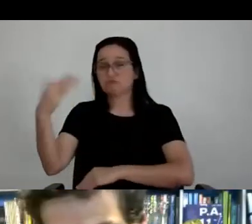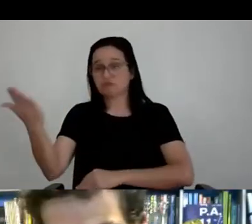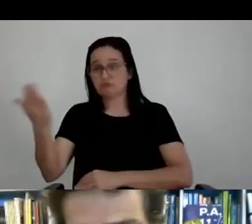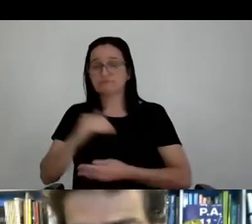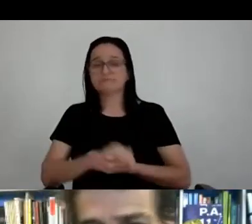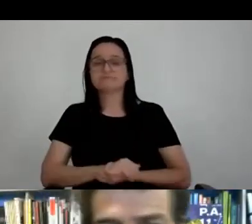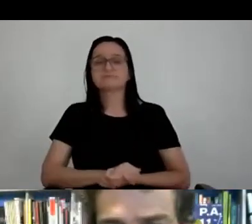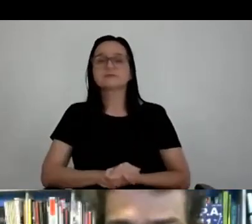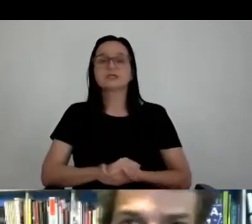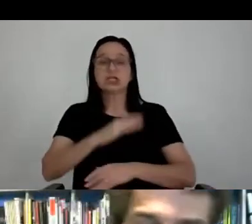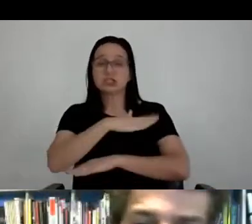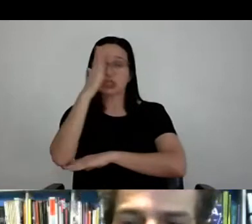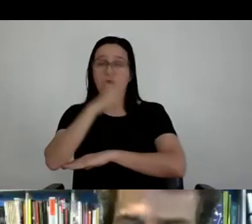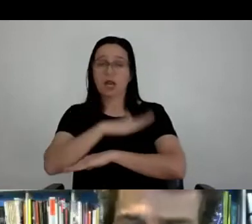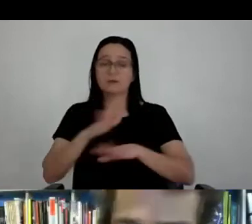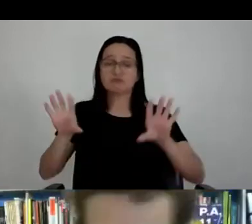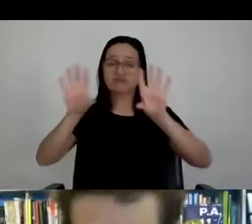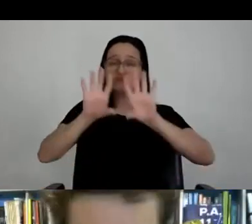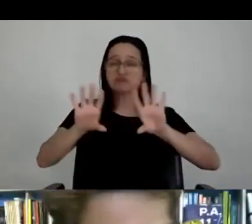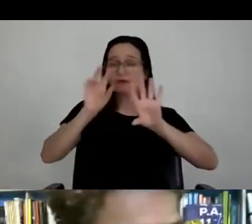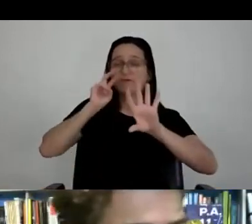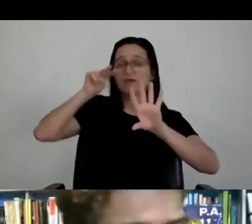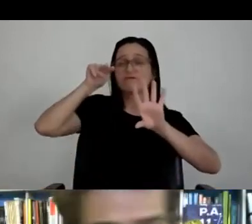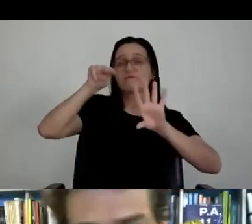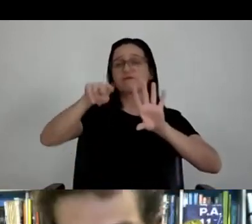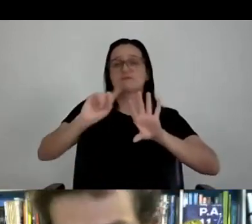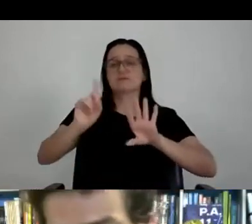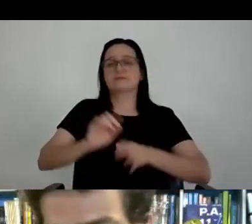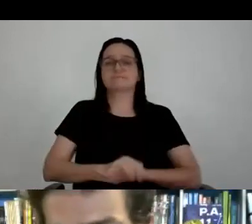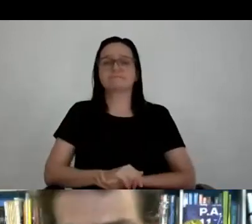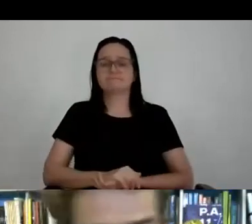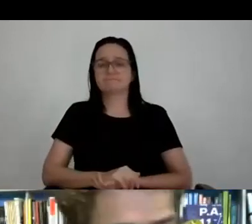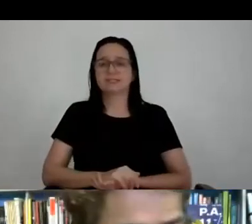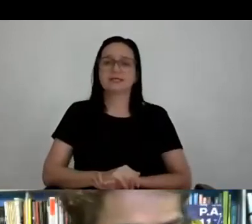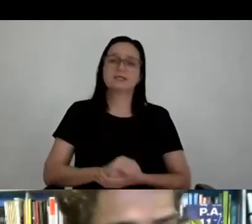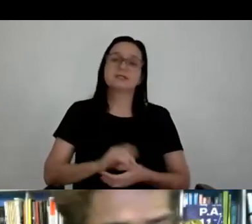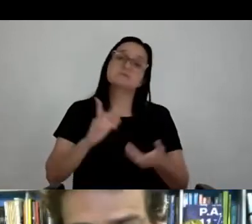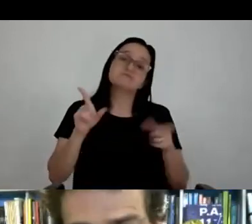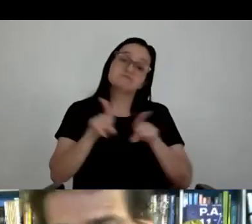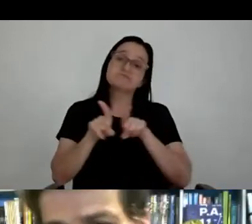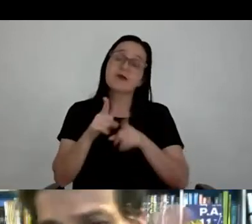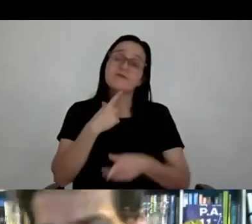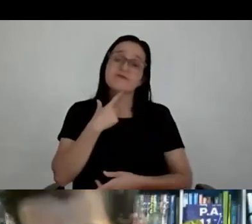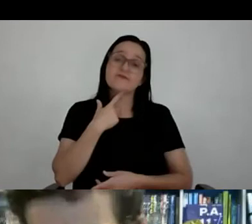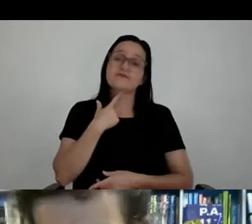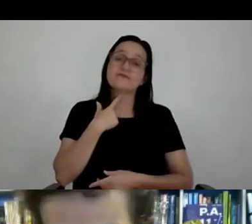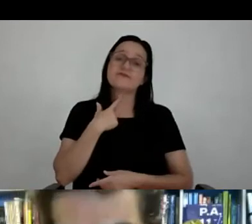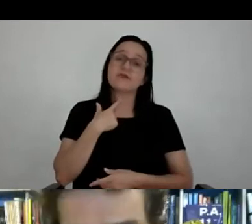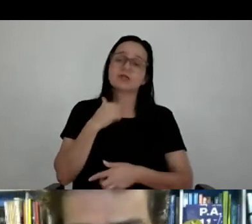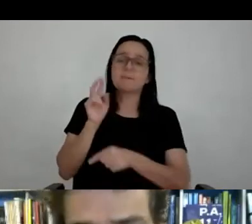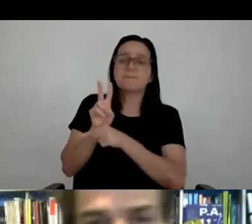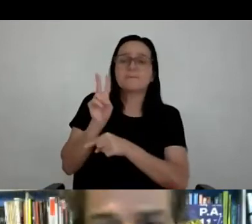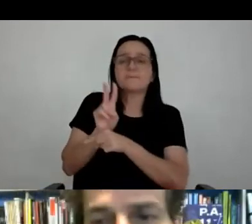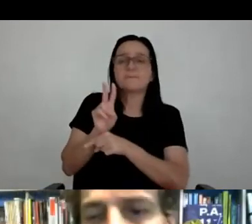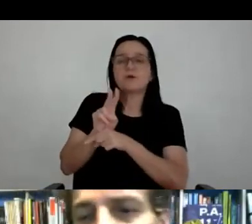Então, não havia necessidade de deixar muita visibilidade para o estacionamento. Era uma vontade também interna do clube de proteger um pouco